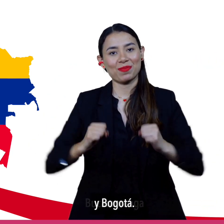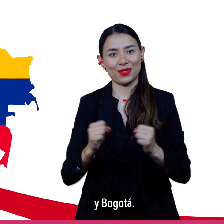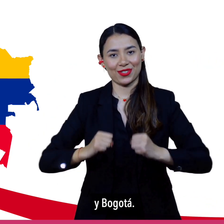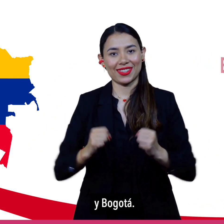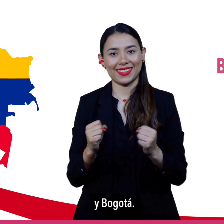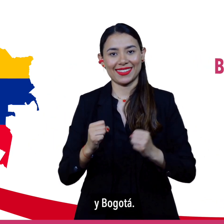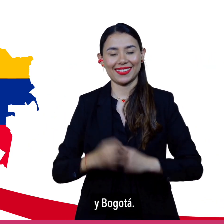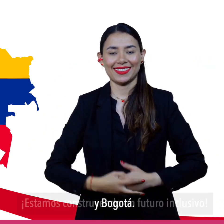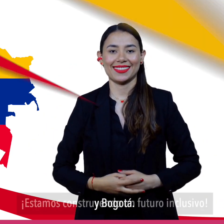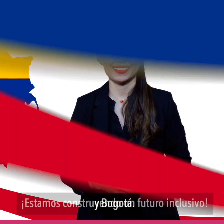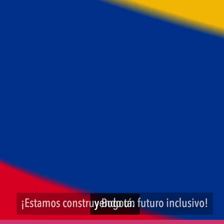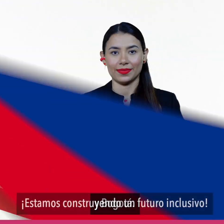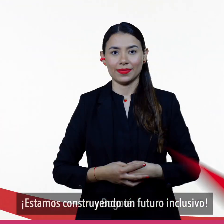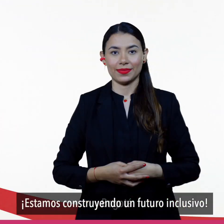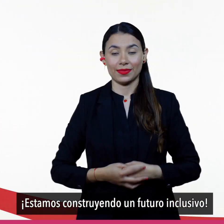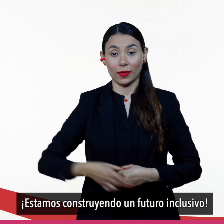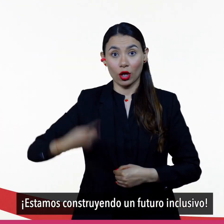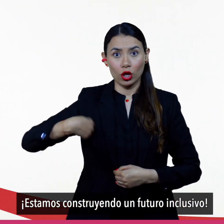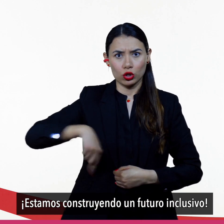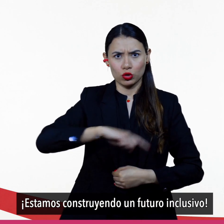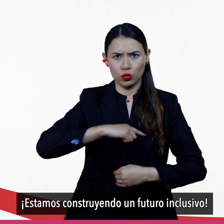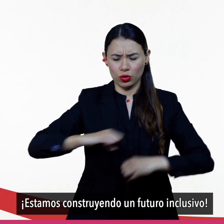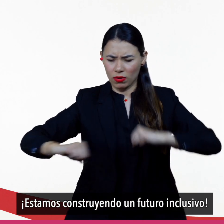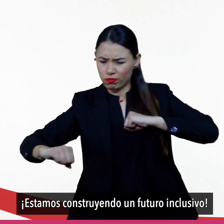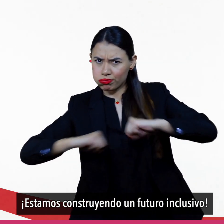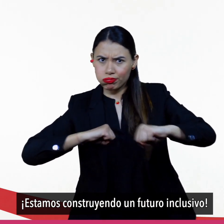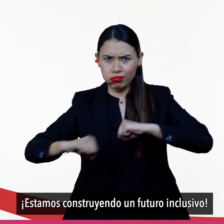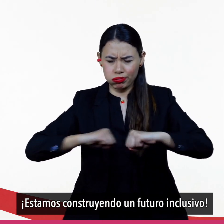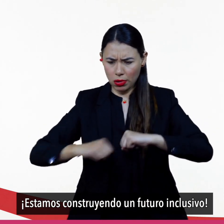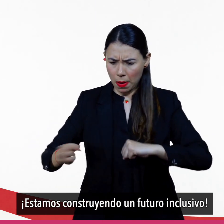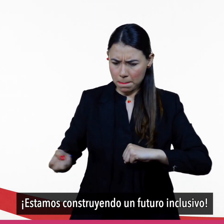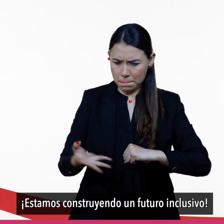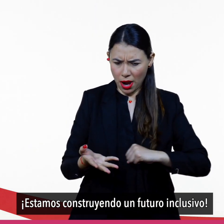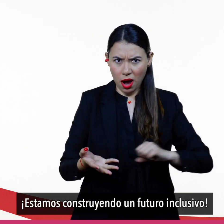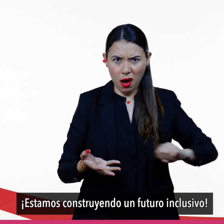Bogotá. Estamos construyendo un futuro inclusivo.